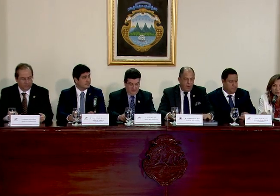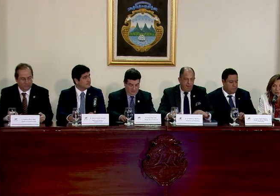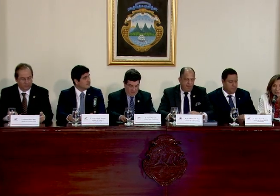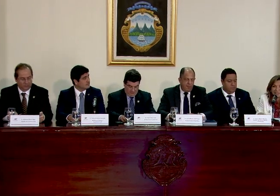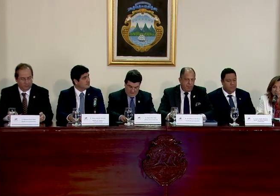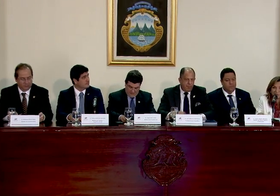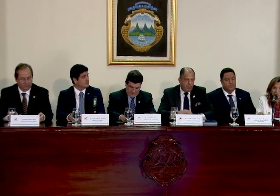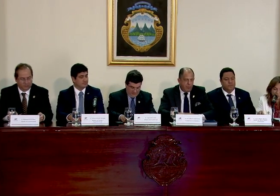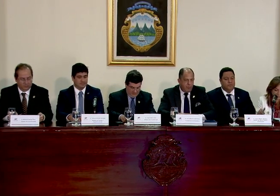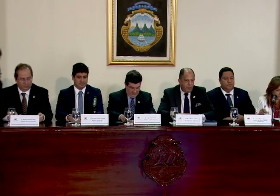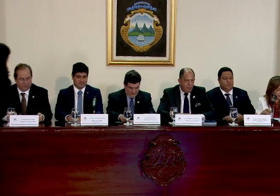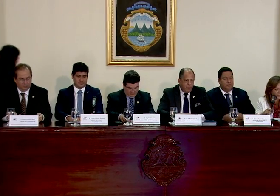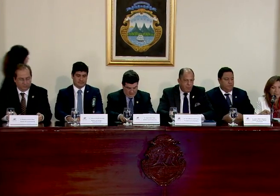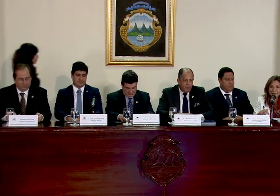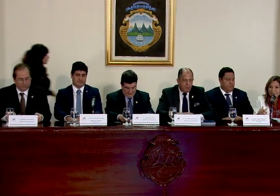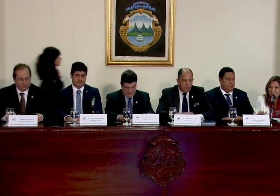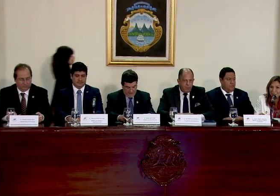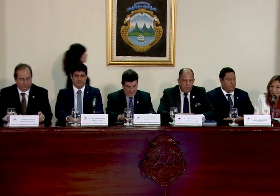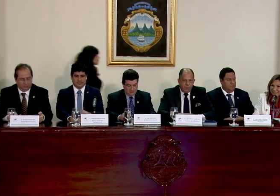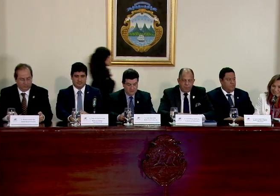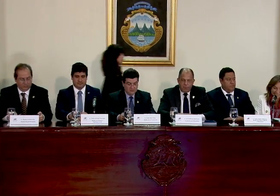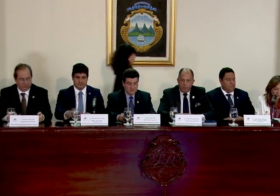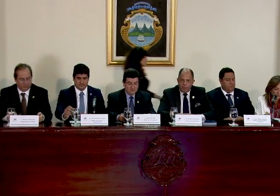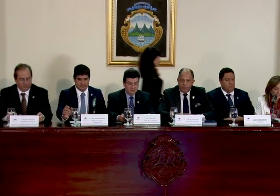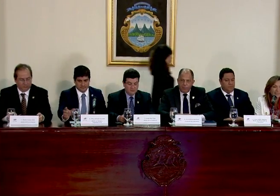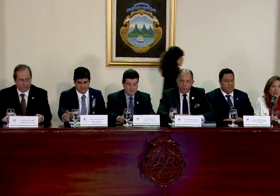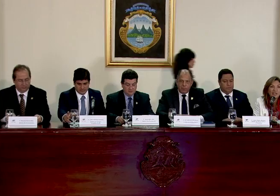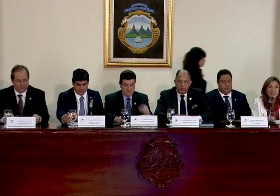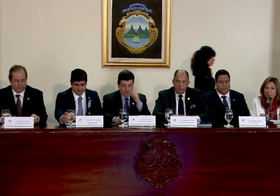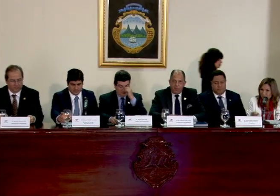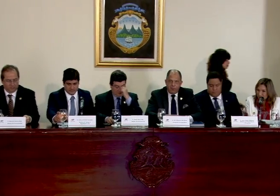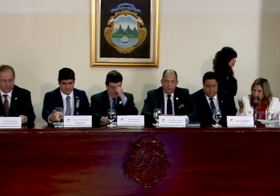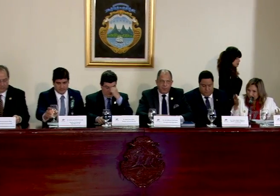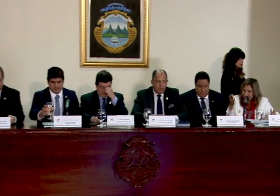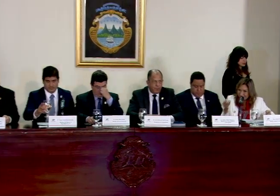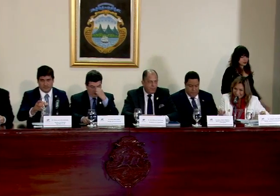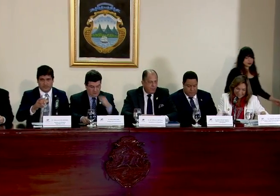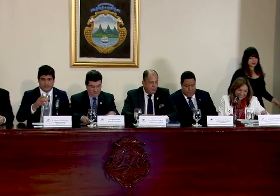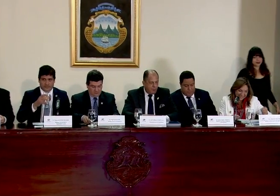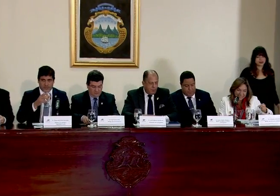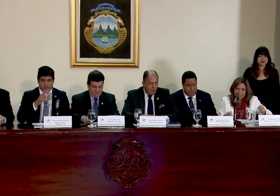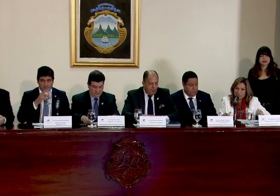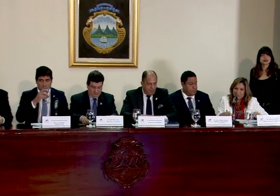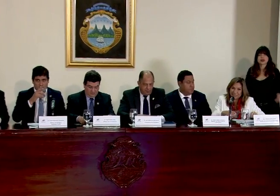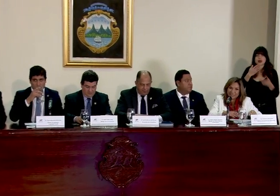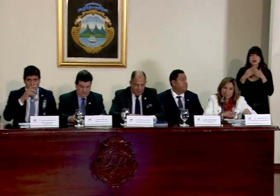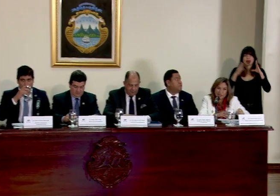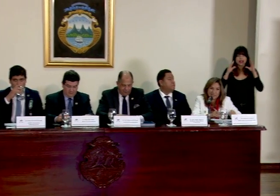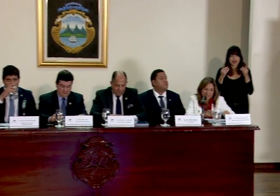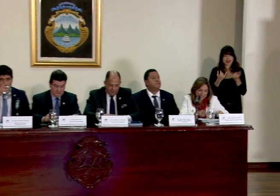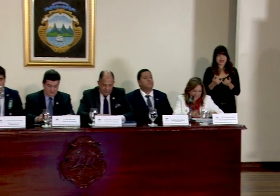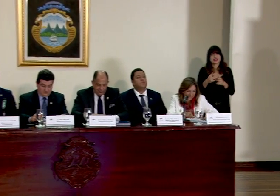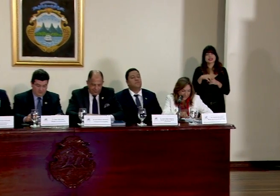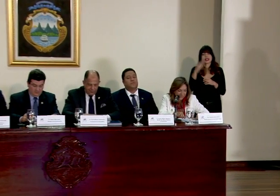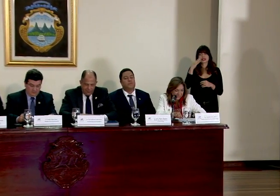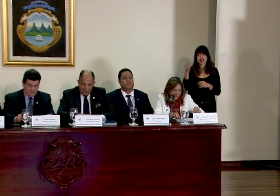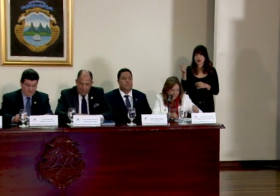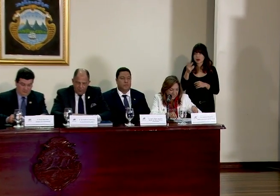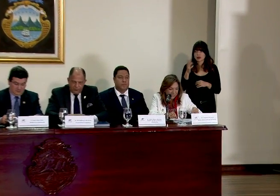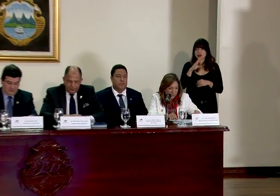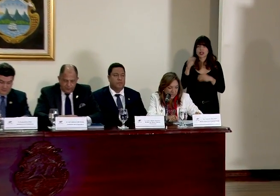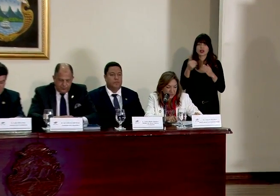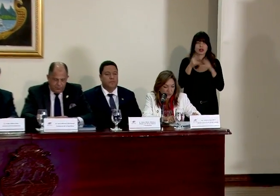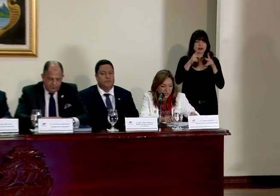Sí, muy buenos días, buenas tardes ya. Saludes a todas las personas. Luisa y Lara, muchas gracias por estar en este